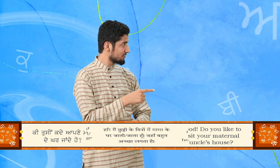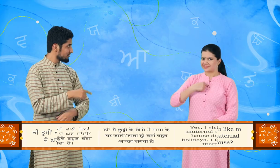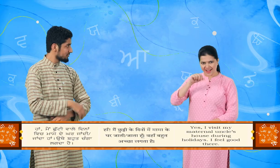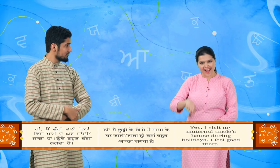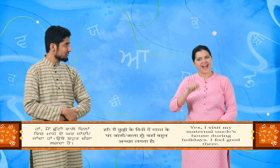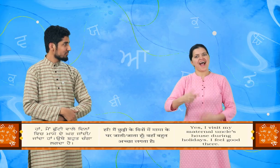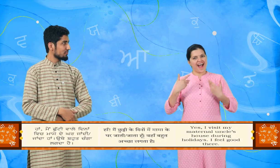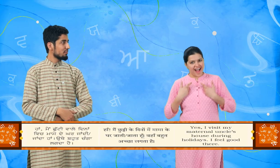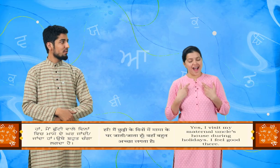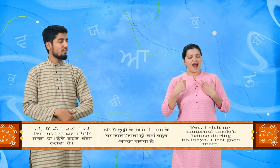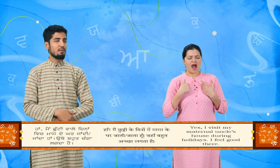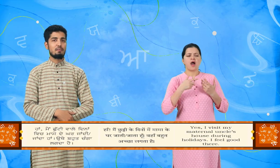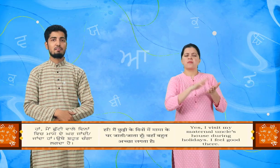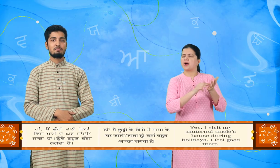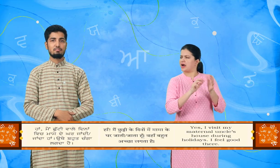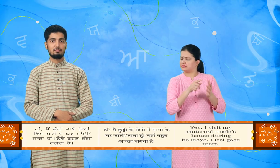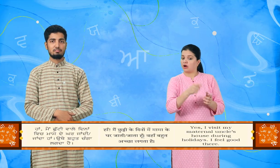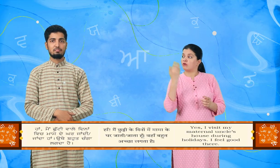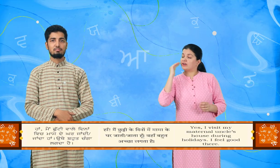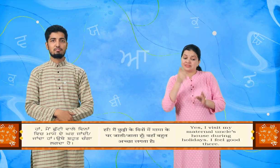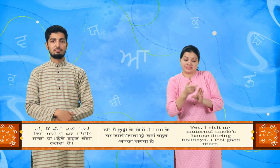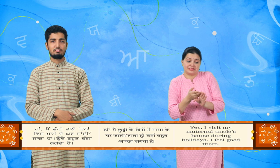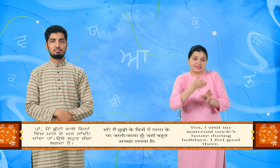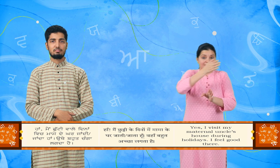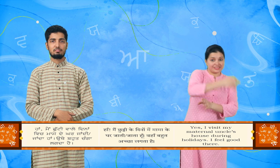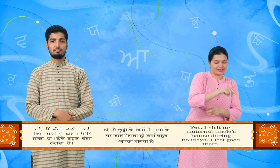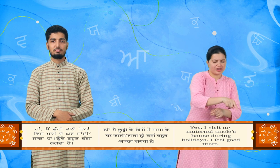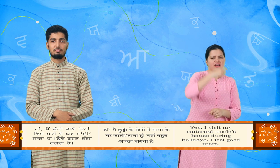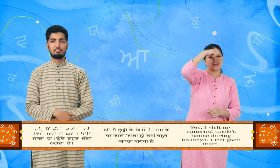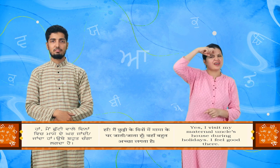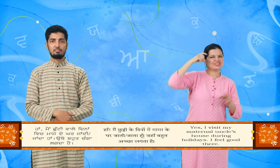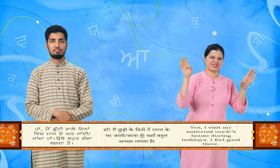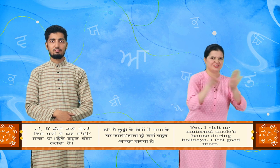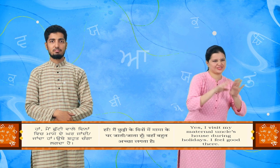हां, मैं छुट्टी वाले दिना विच मामे दे कर जानदी हां, उत्ती बहुत चंगा लगदा है.